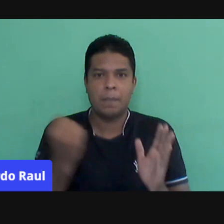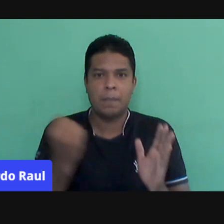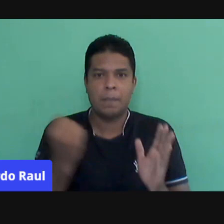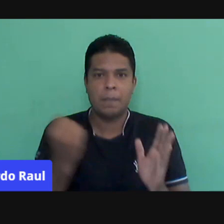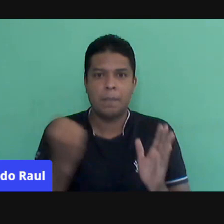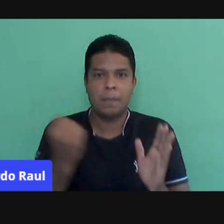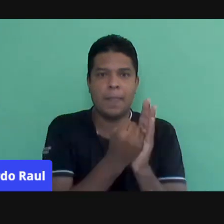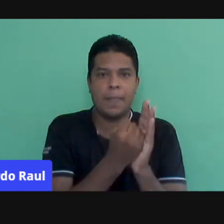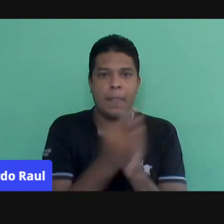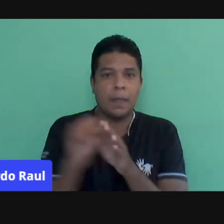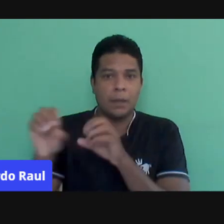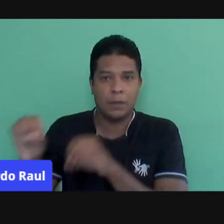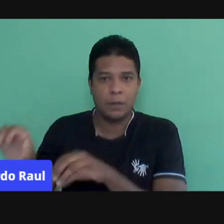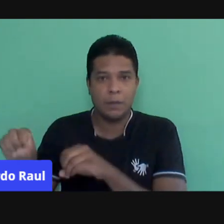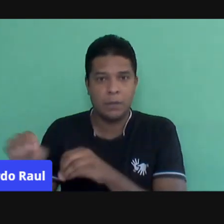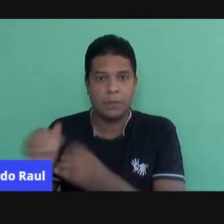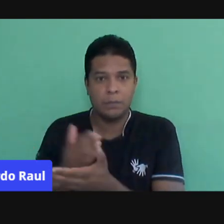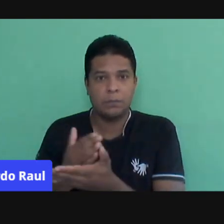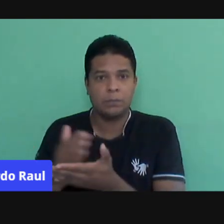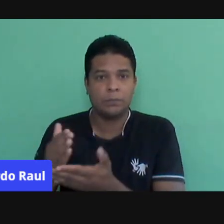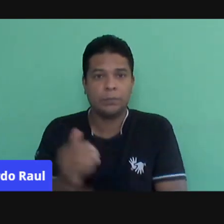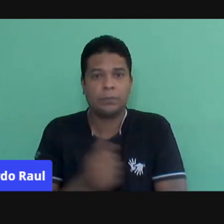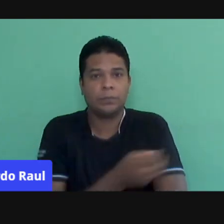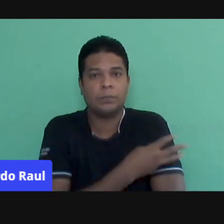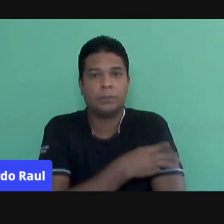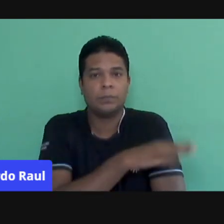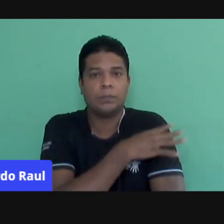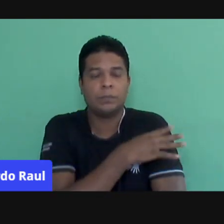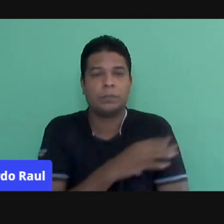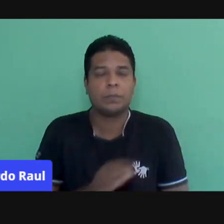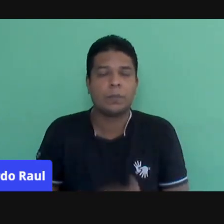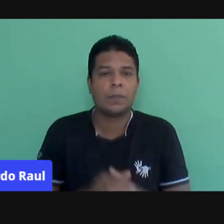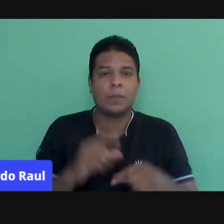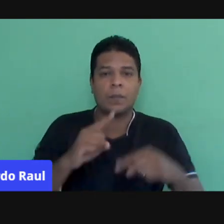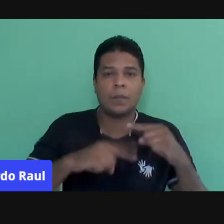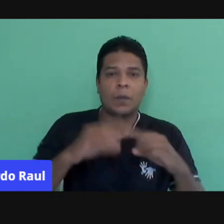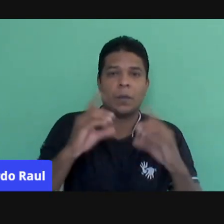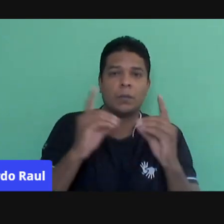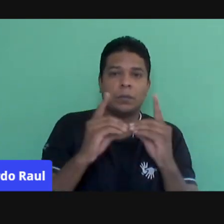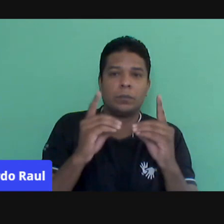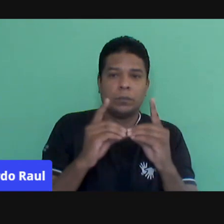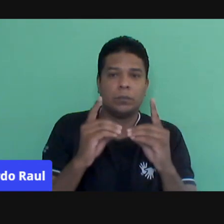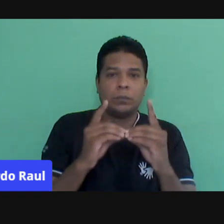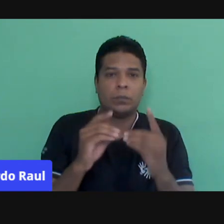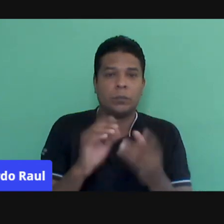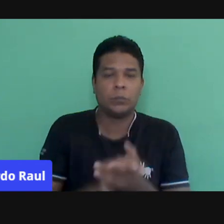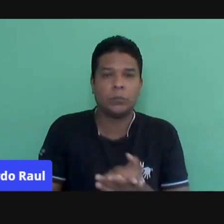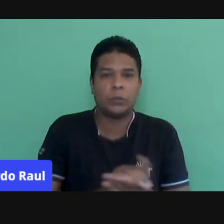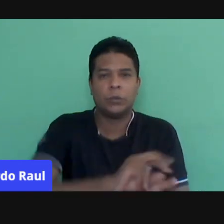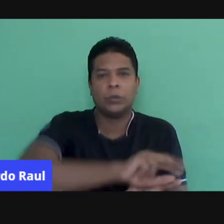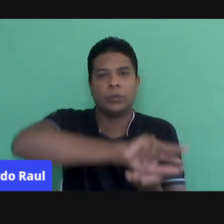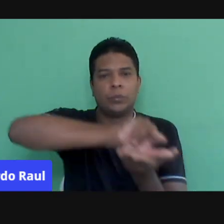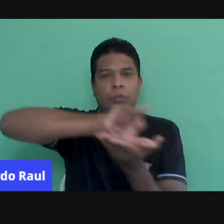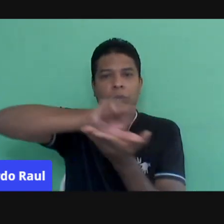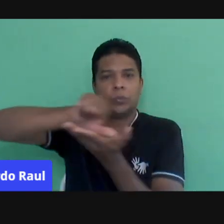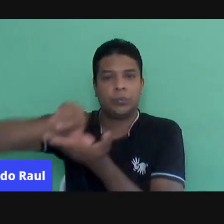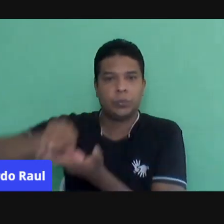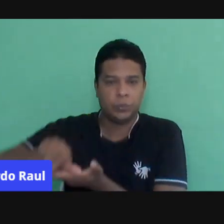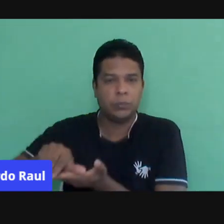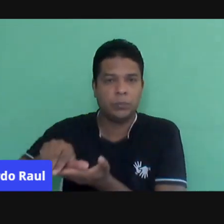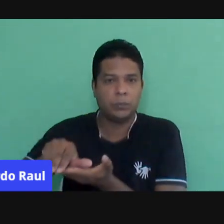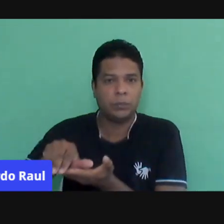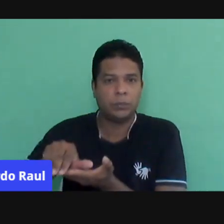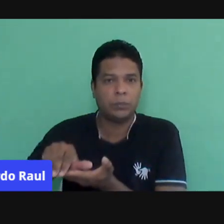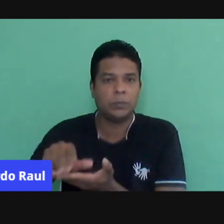Certa. Esse material do Pacto, quando a gente fala dos recursos, eu poderia aqui estar trazendo para vocês inúmeros recursos, né?